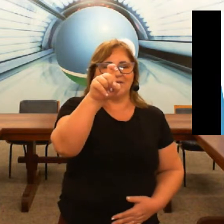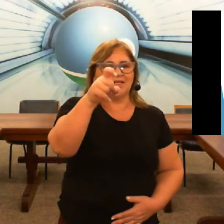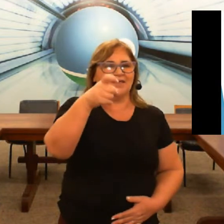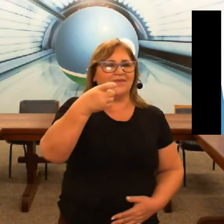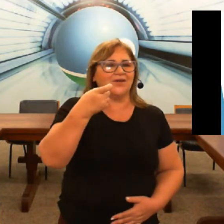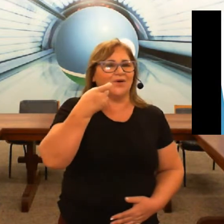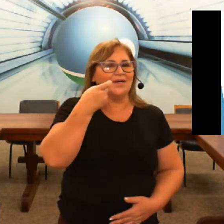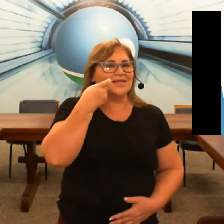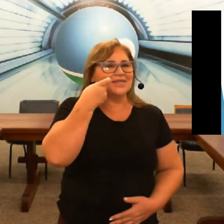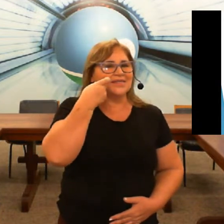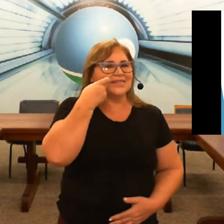dedo aqui vai aqui ó